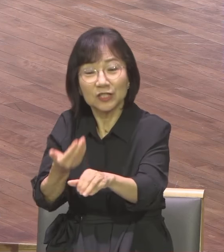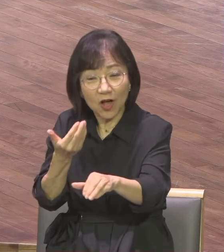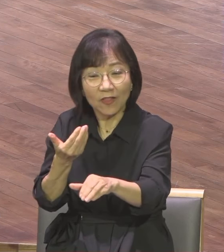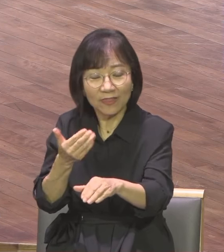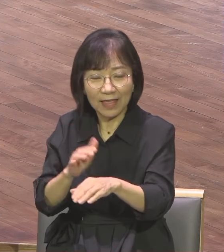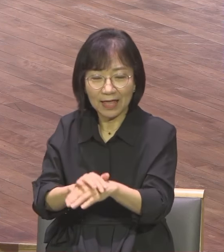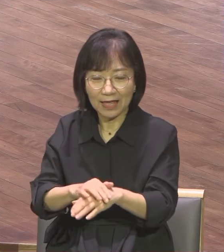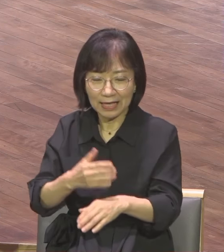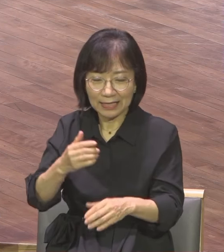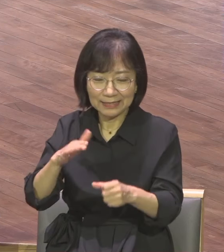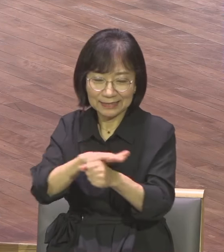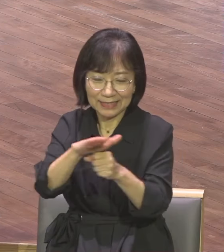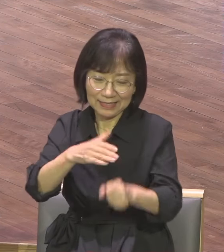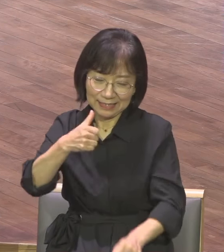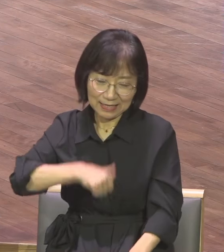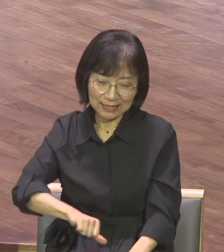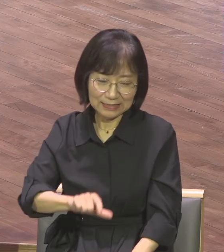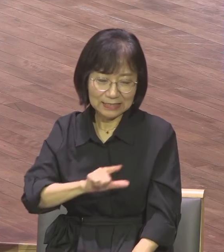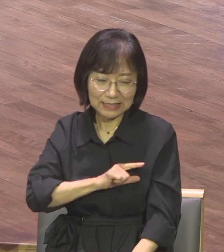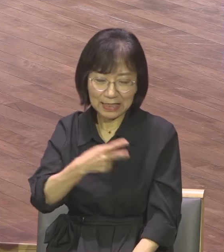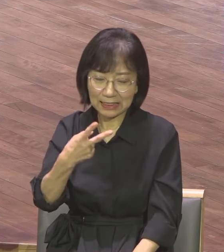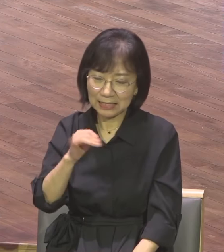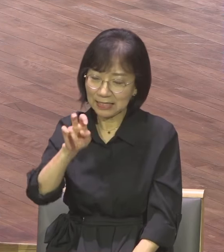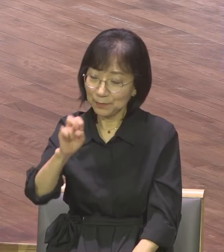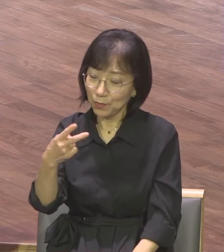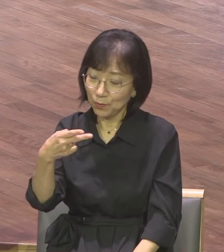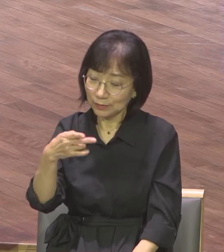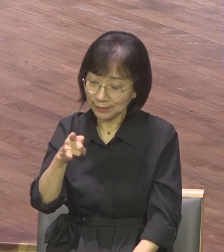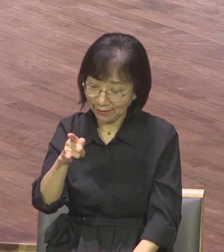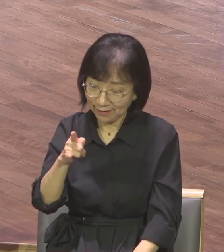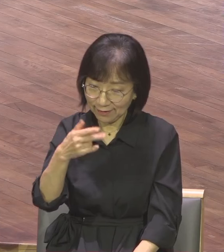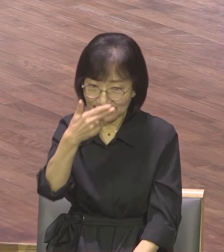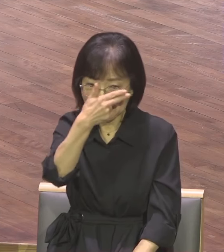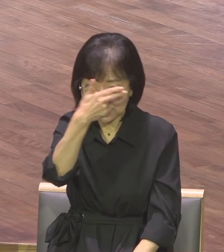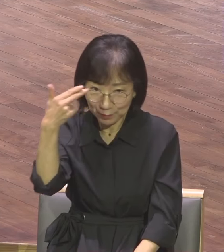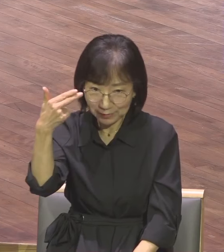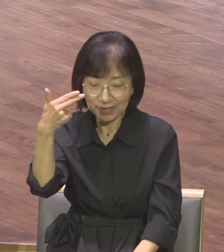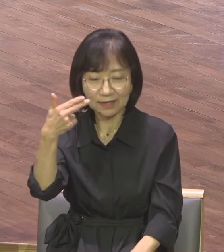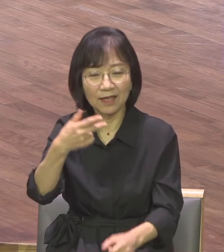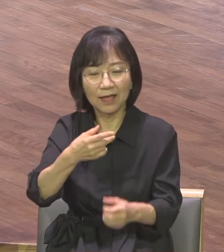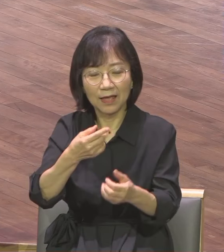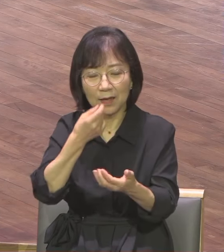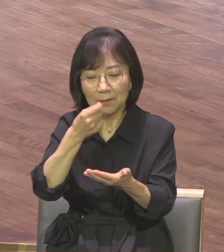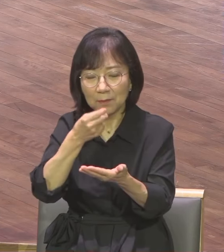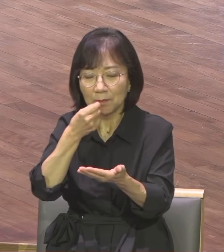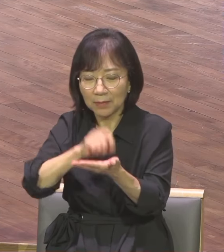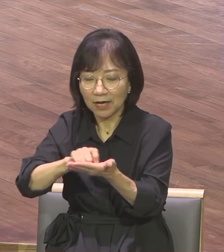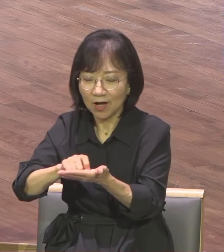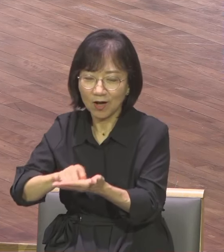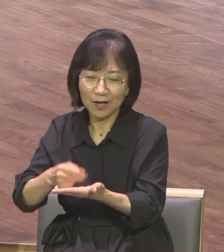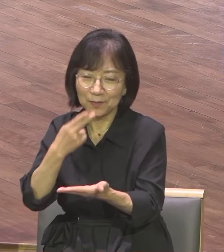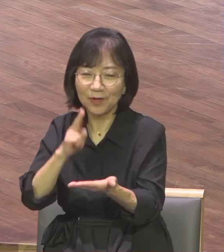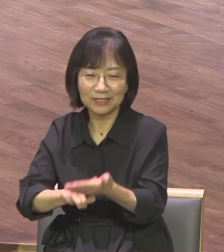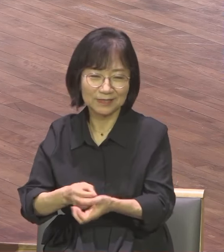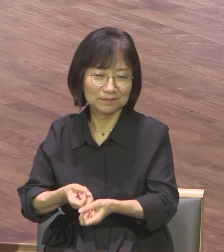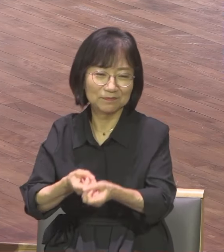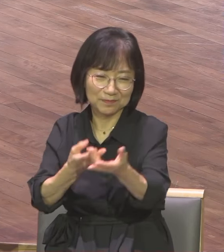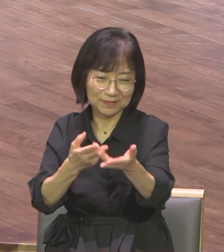바울이 AD 67년에 순교했습니다 1년 전이라면 AD 66년에